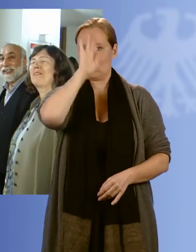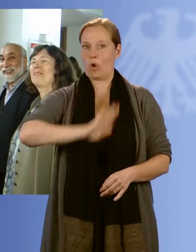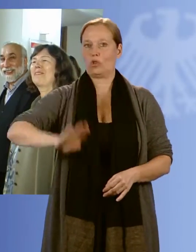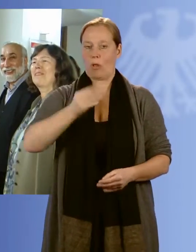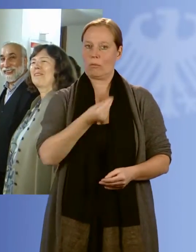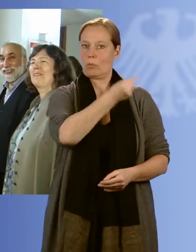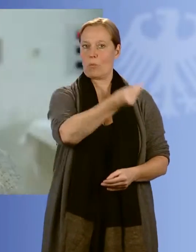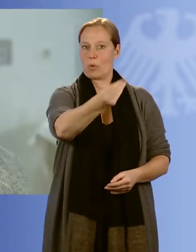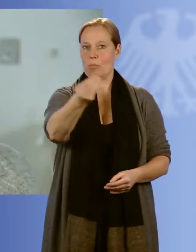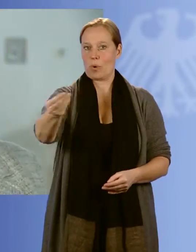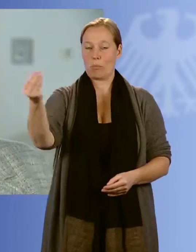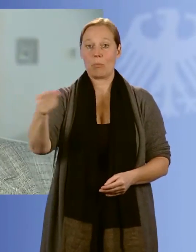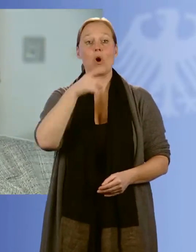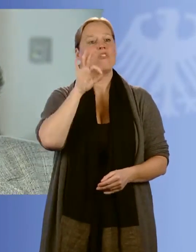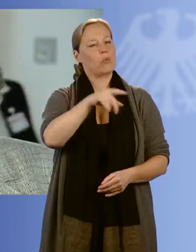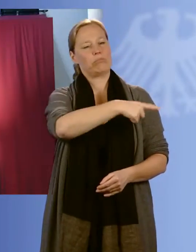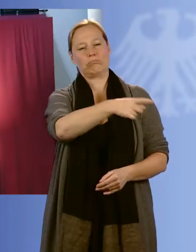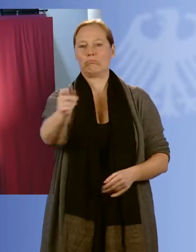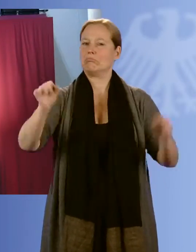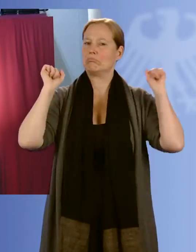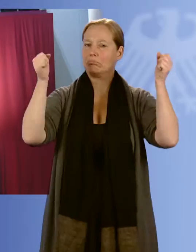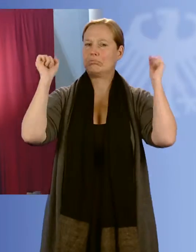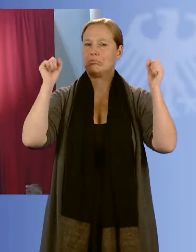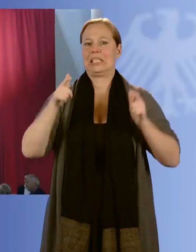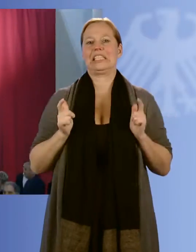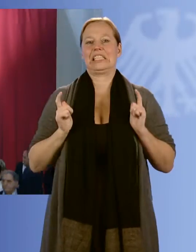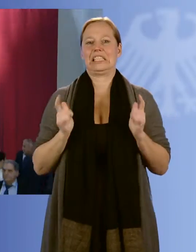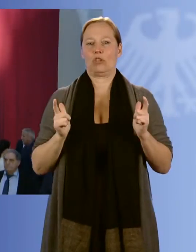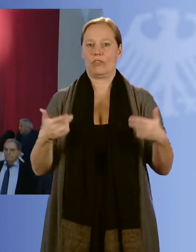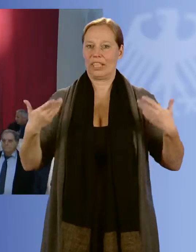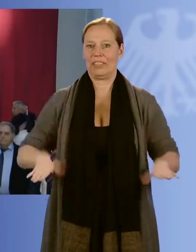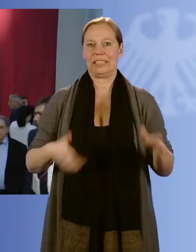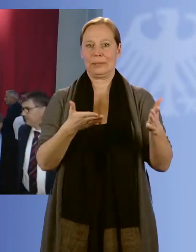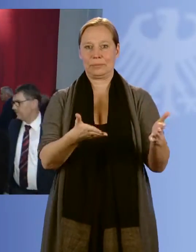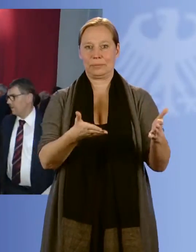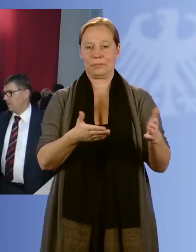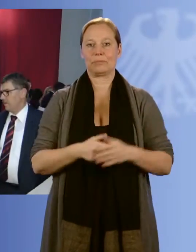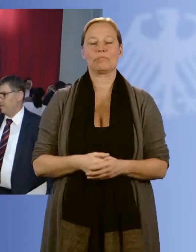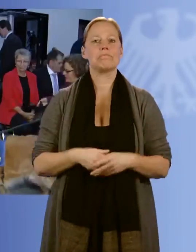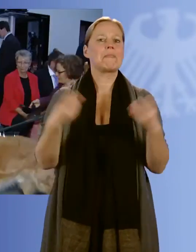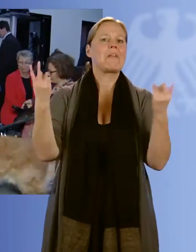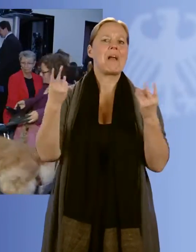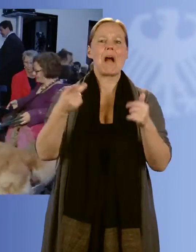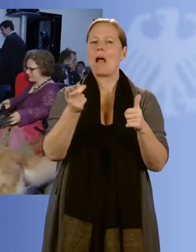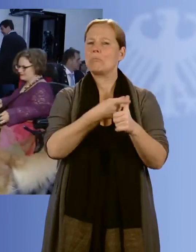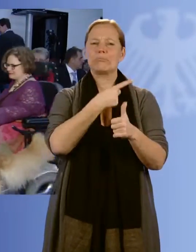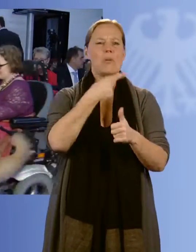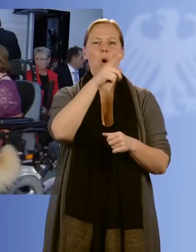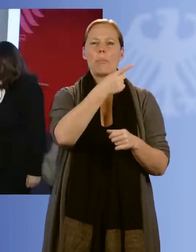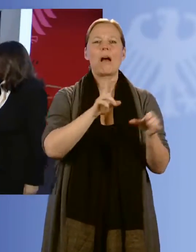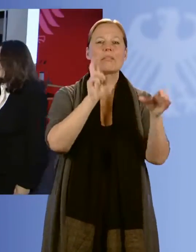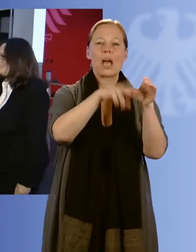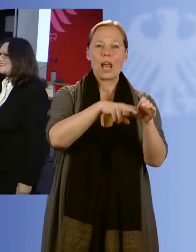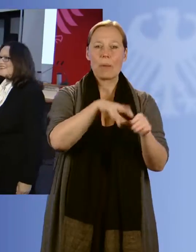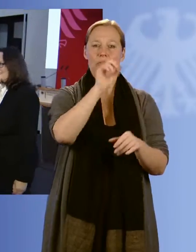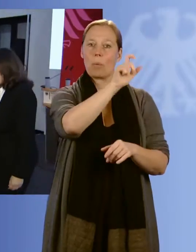Bundesrepublik Deutschland für ihr herausragendes gesellschaftliches Engagement. Ob es um die gleichberechtigte Teilhabe von